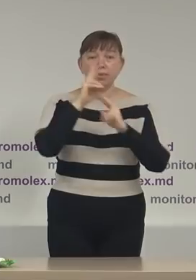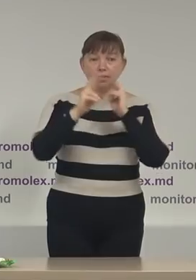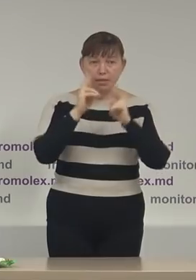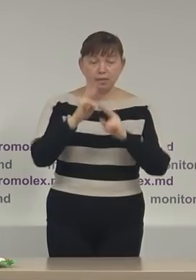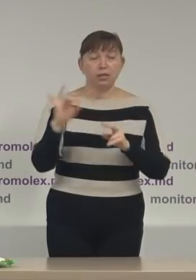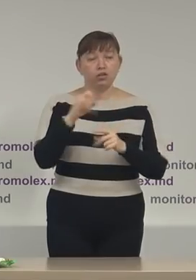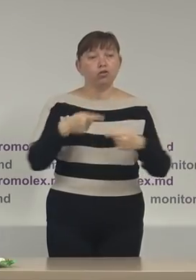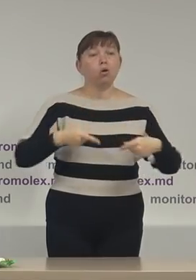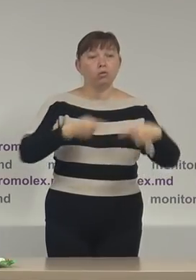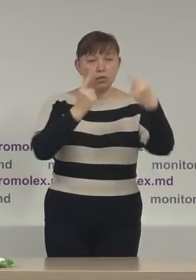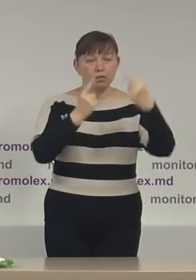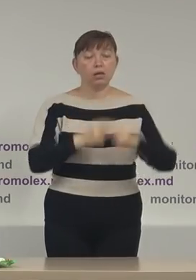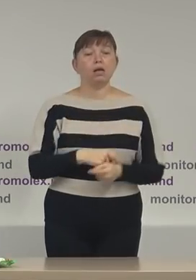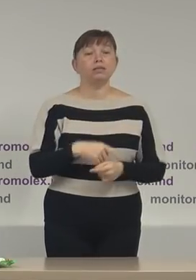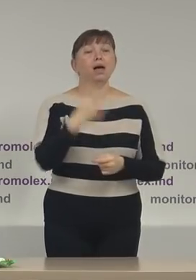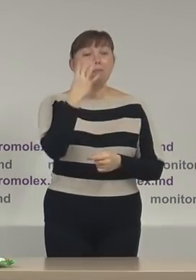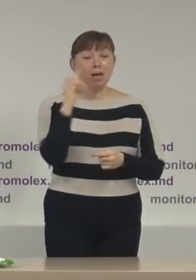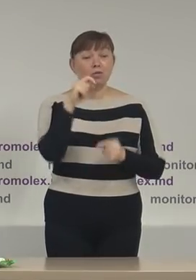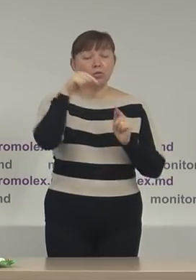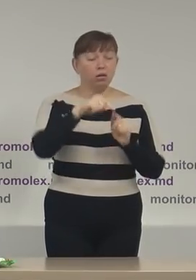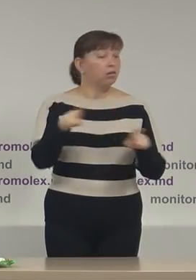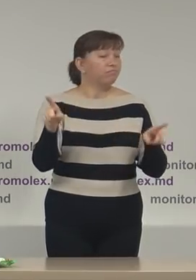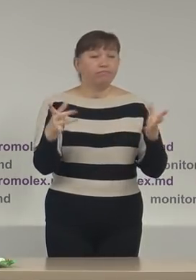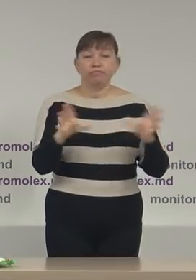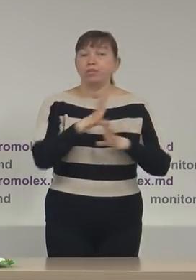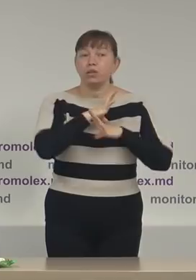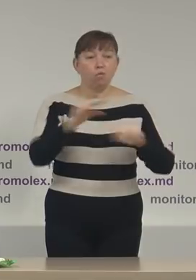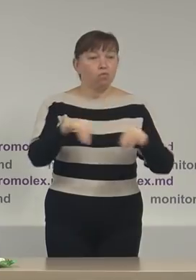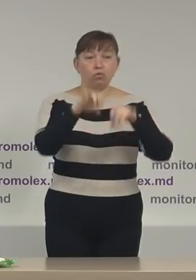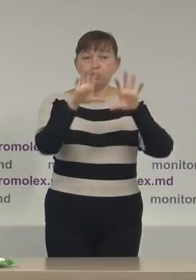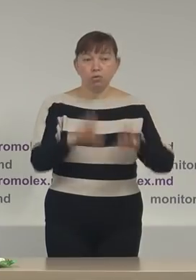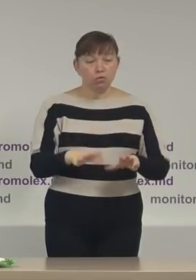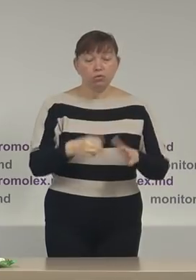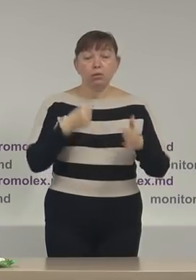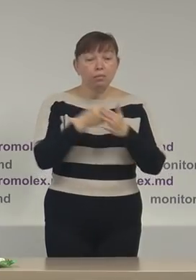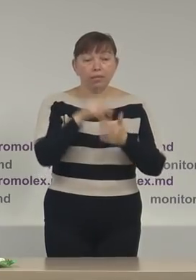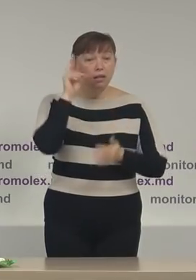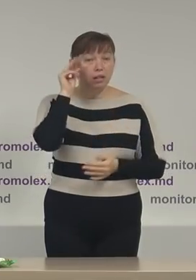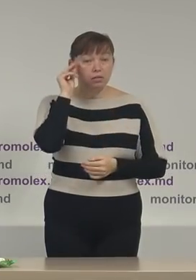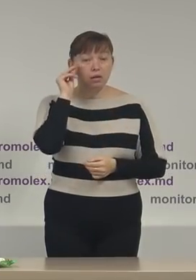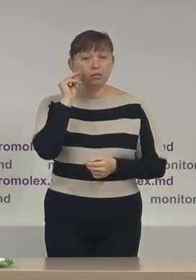contestații, patru din ele, așa și nu au fost soluționate în fond până la data